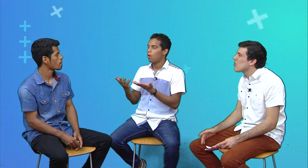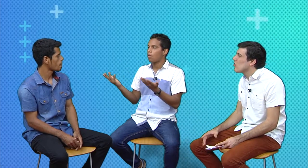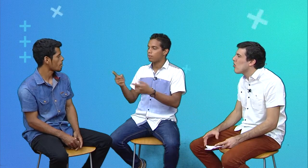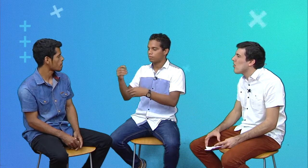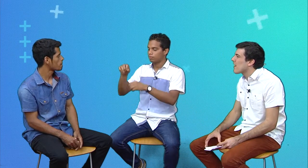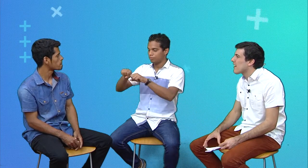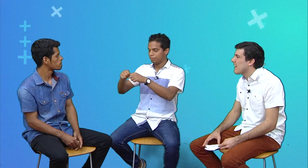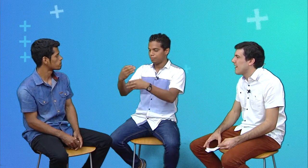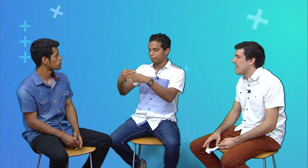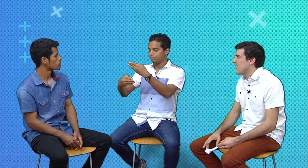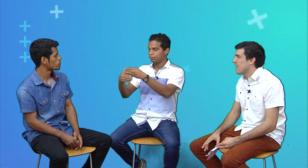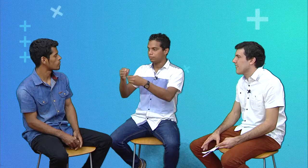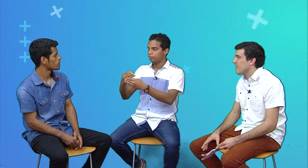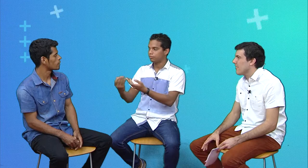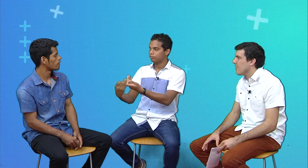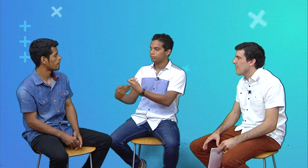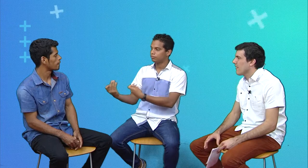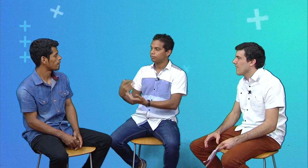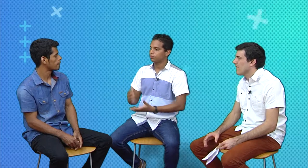has roto Barrera.